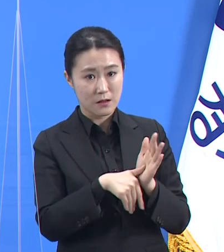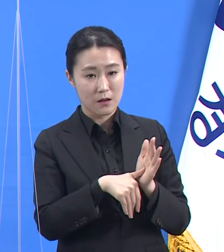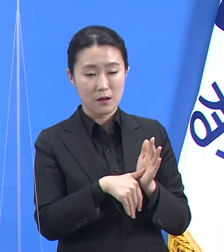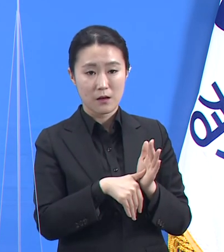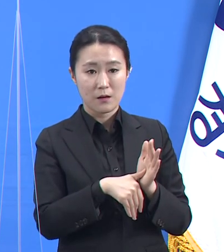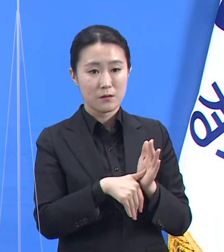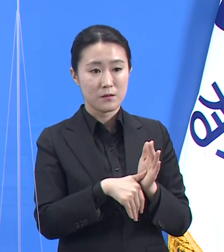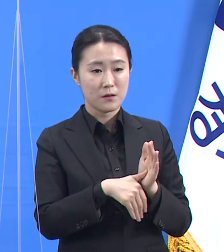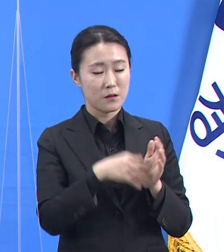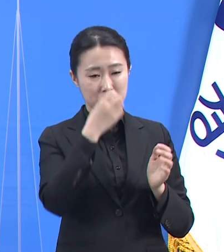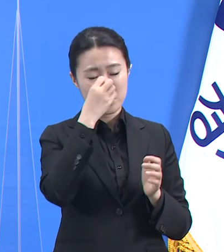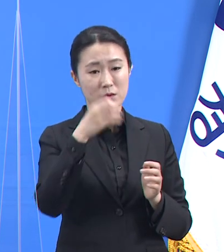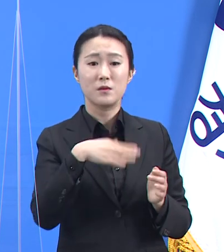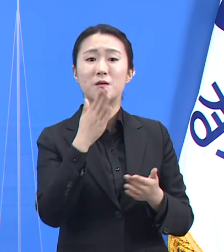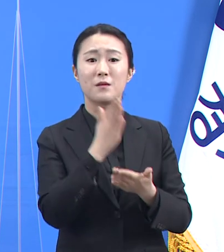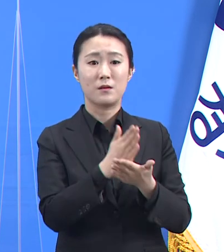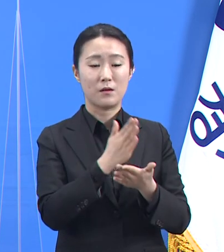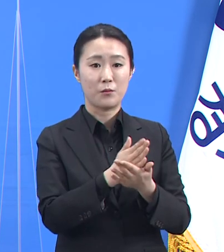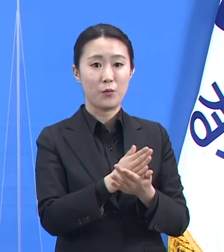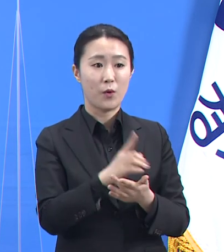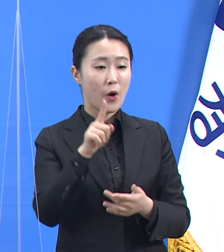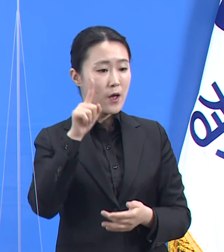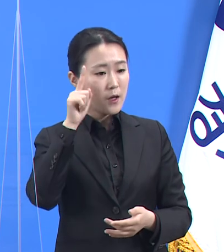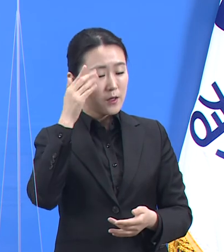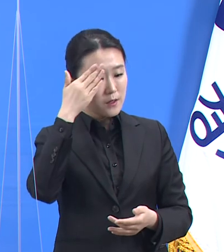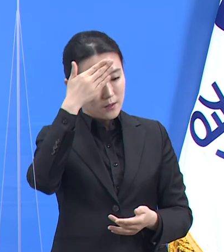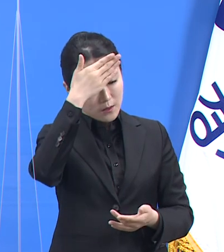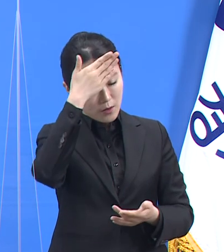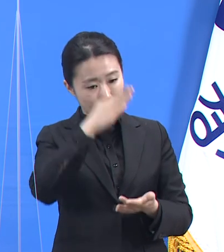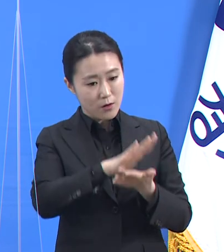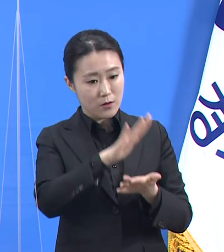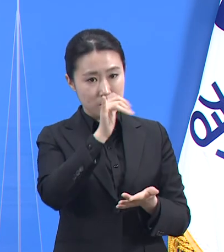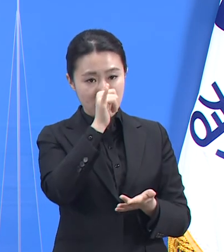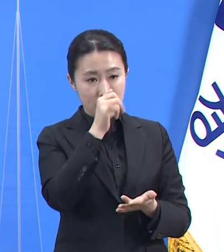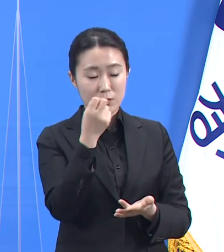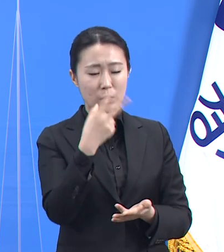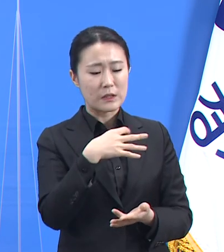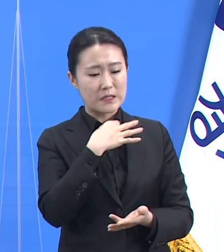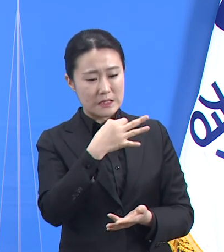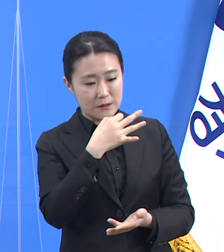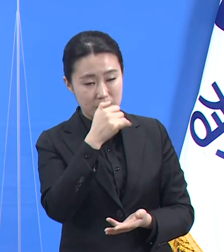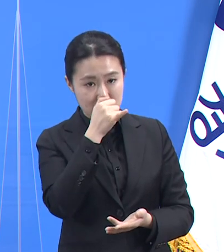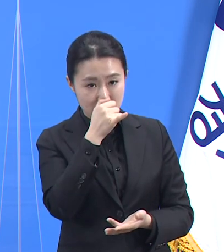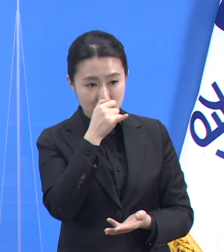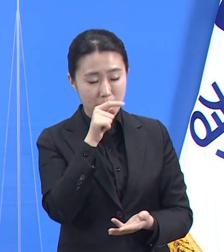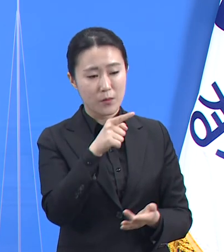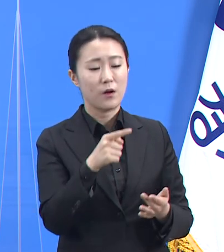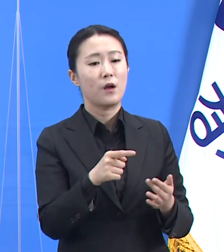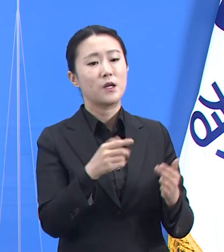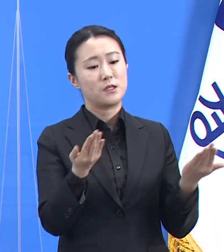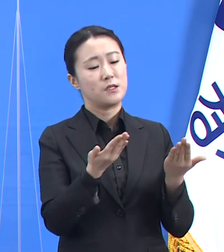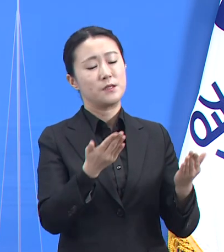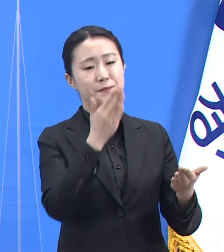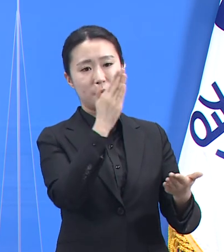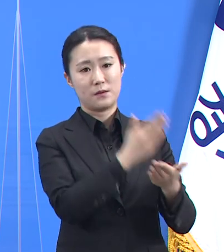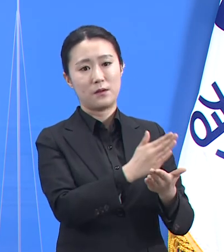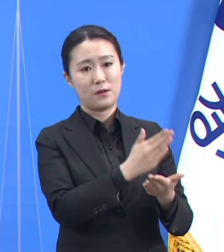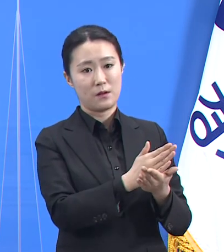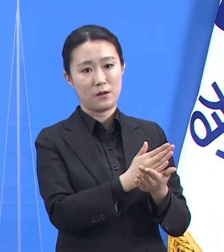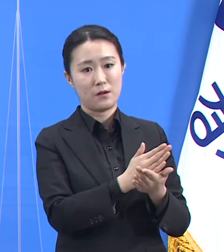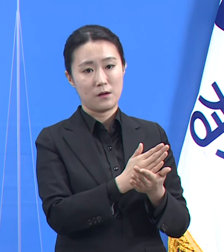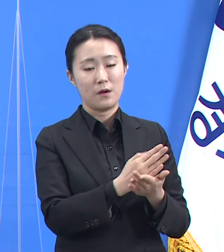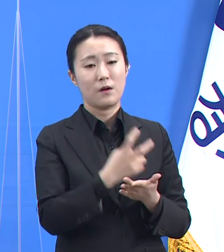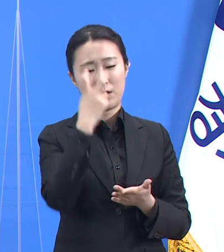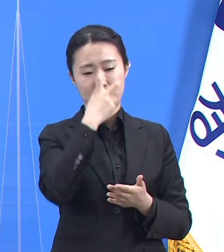호흡기 증상을 느끼면 출근이나 등교를 자제하고 증상을 관찰해야 하며 증상이 분명하다면 검사를